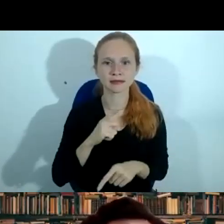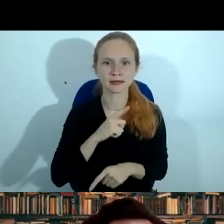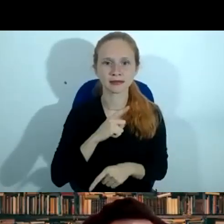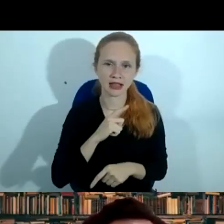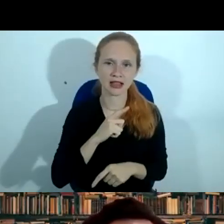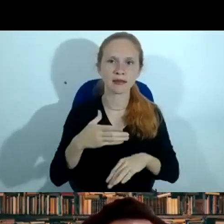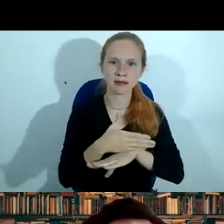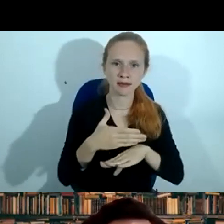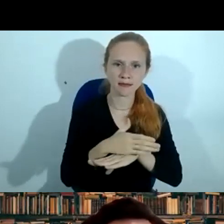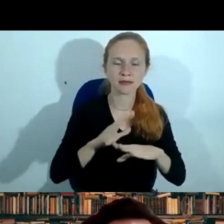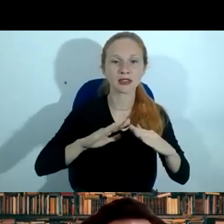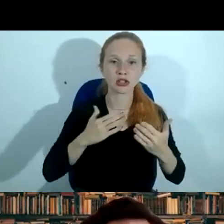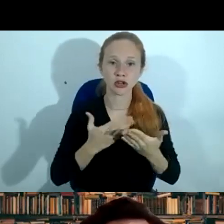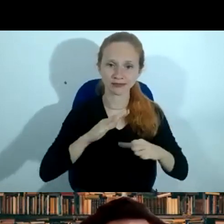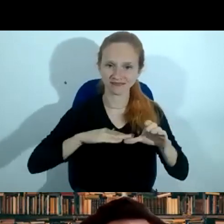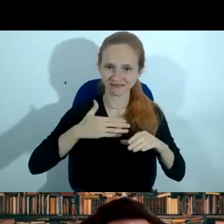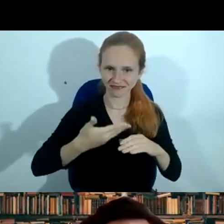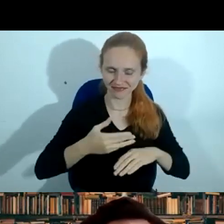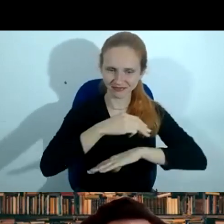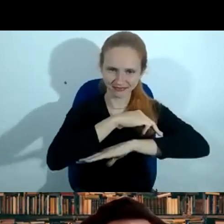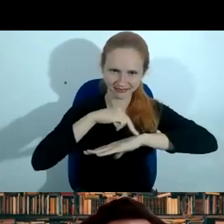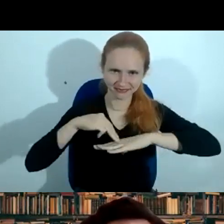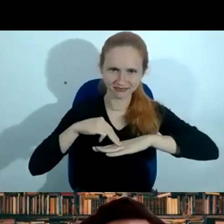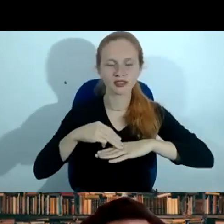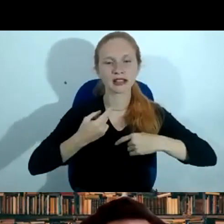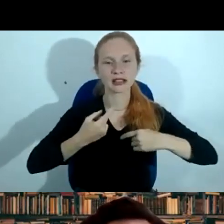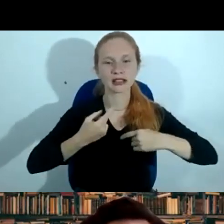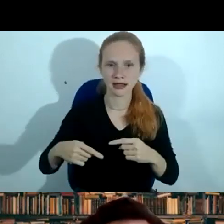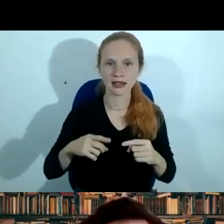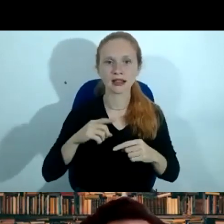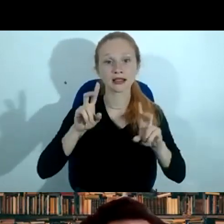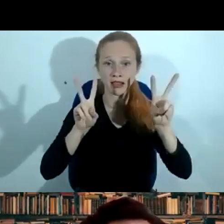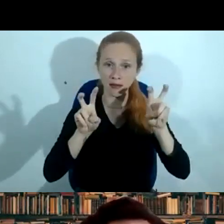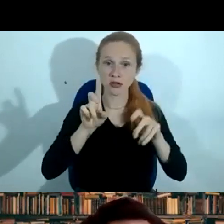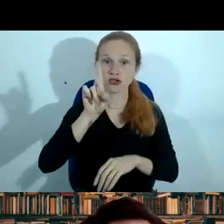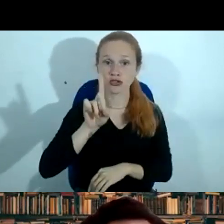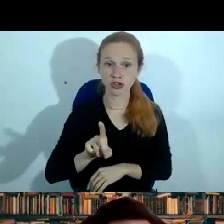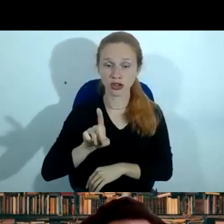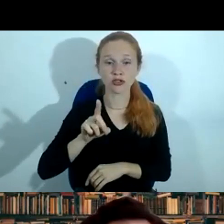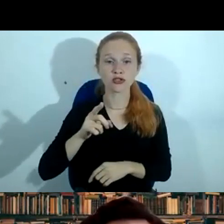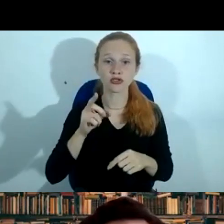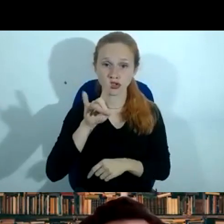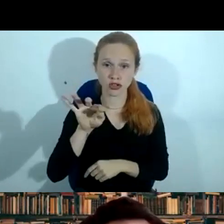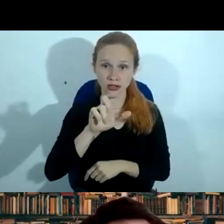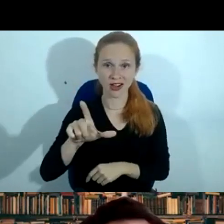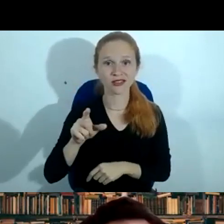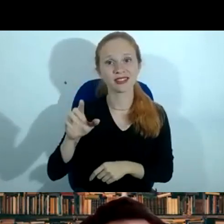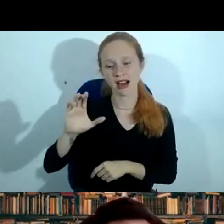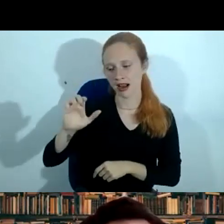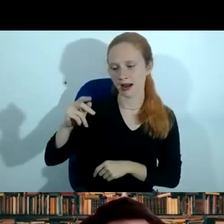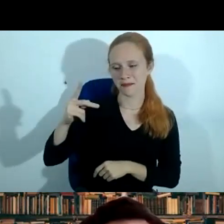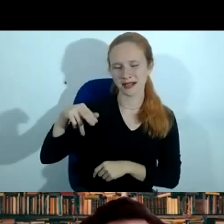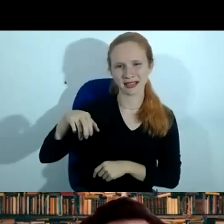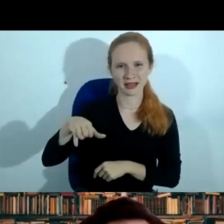Magistratura. Podemos debater sobre o tema Direito Digital. E, aliás, o doutor Walter Capanema é um grande parceiro nessa